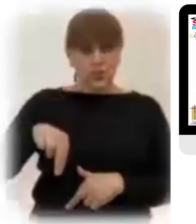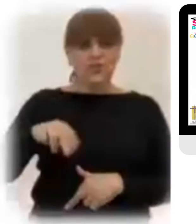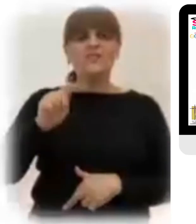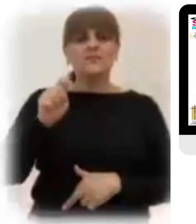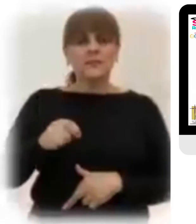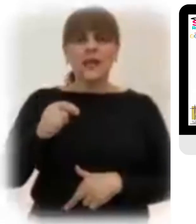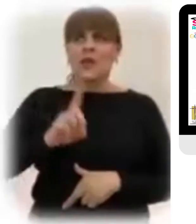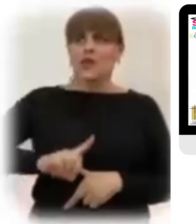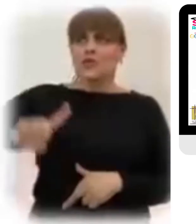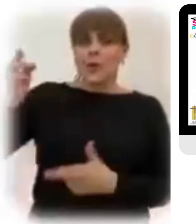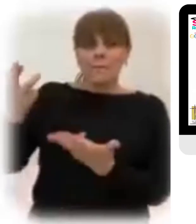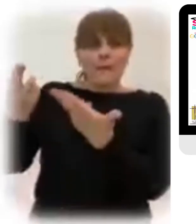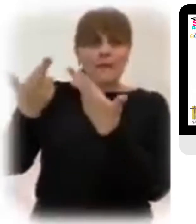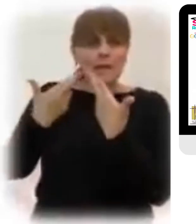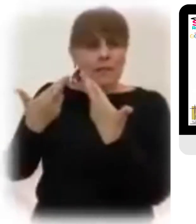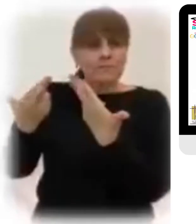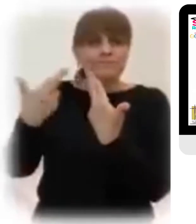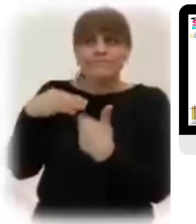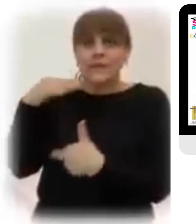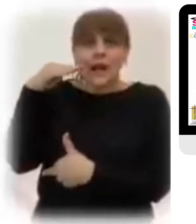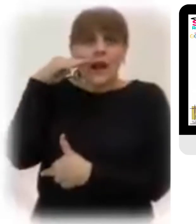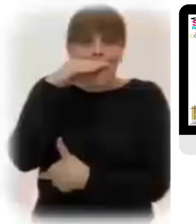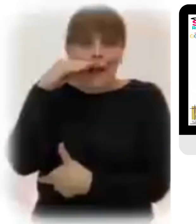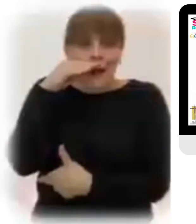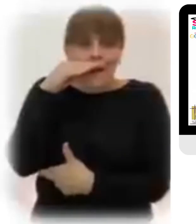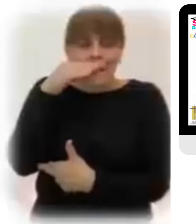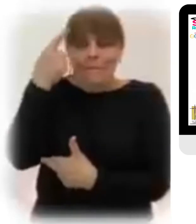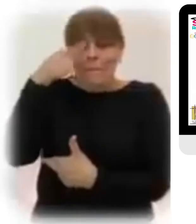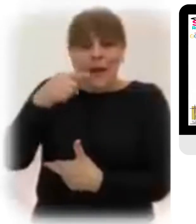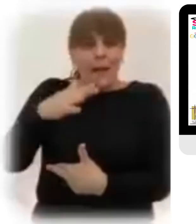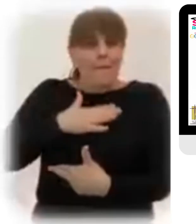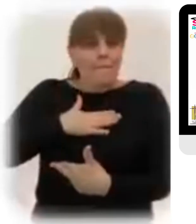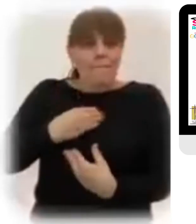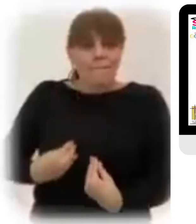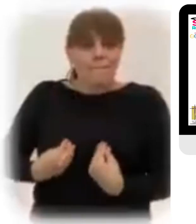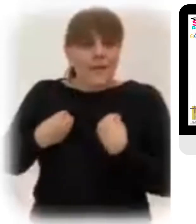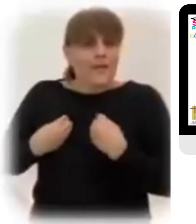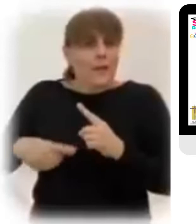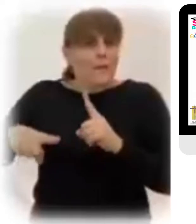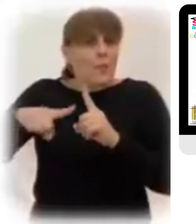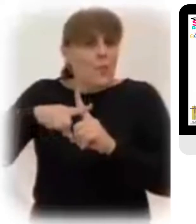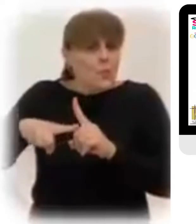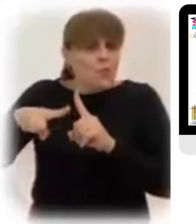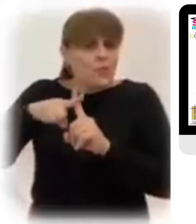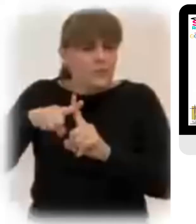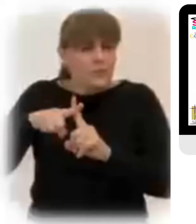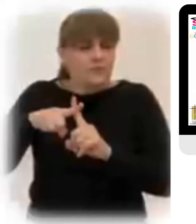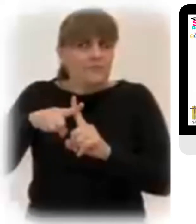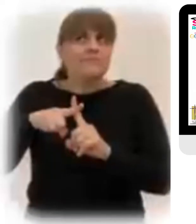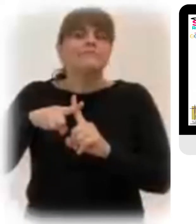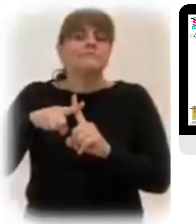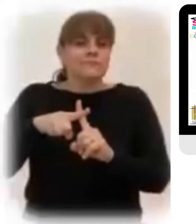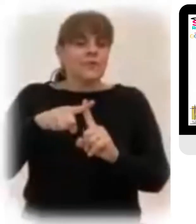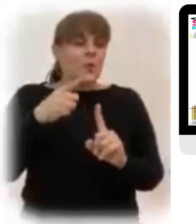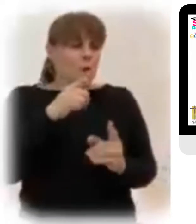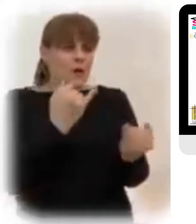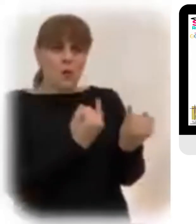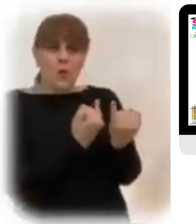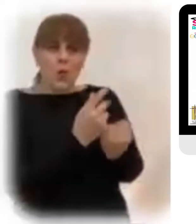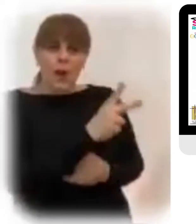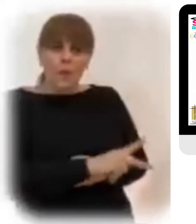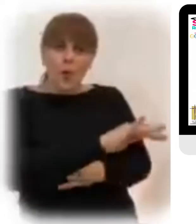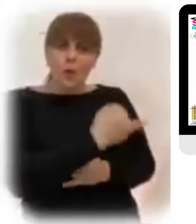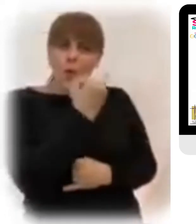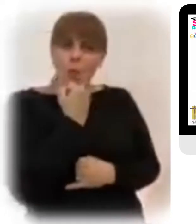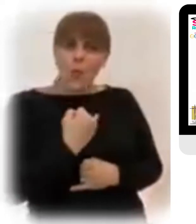agradecer los hermosos dones gratuitos de Dios Que rodean nuestra existencia Es vivir como el pueblo de Israel